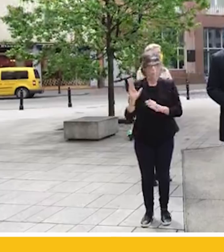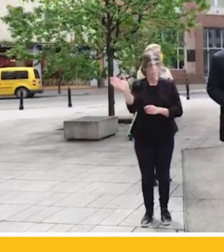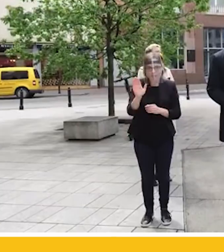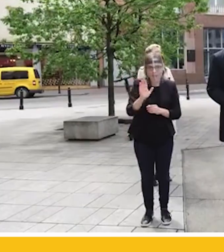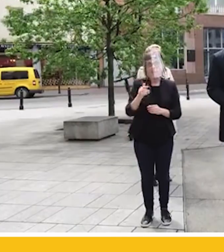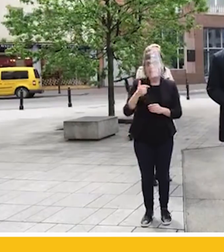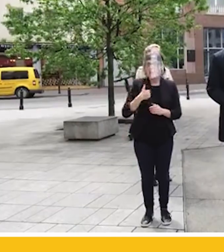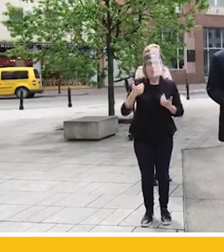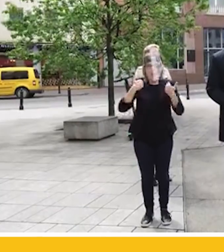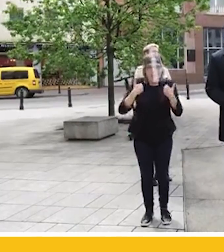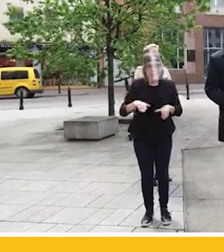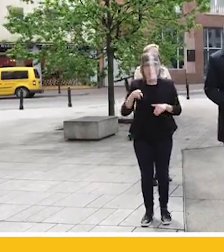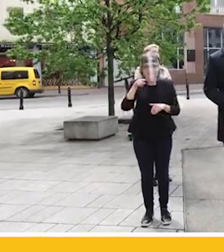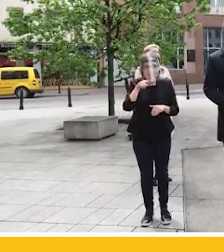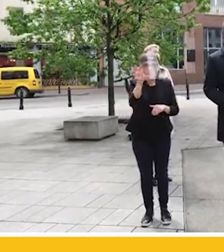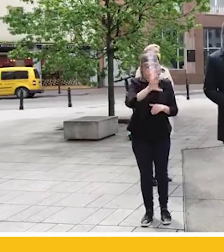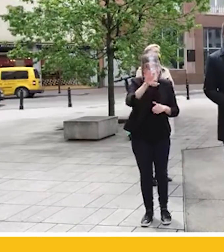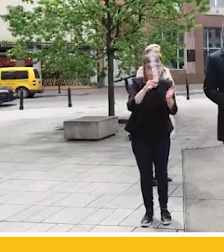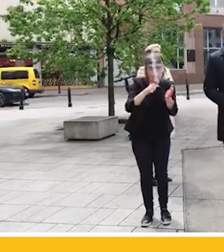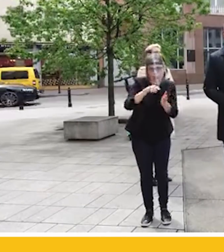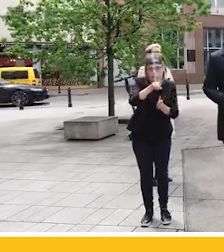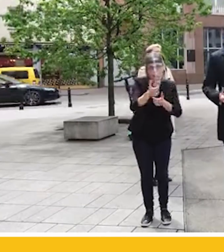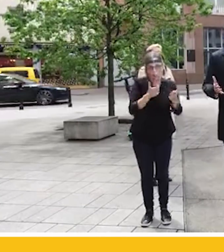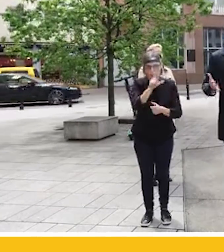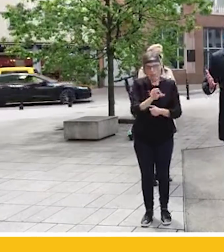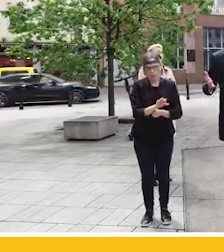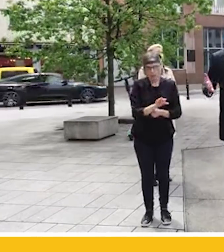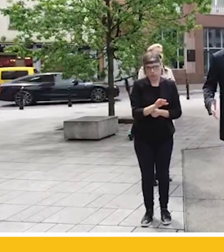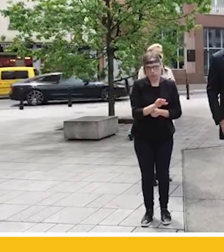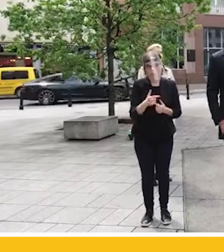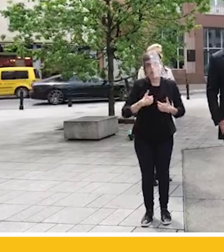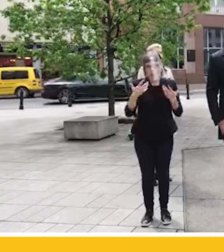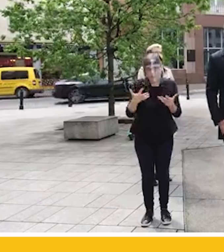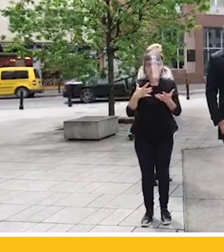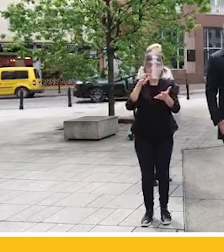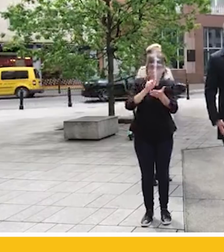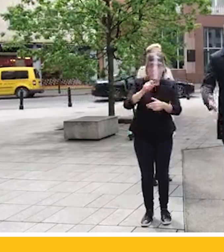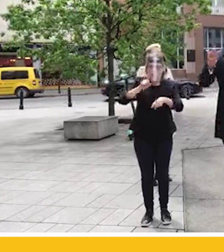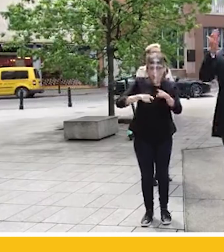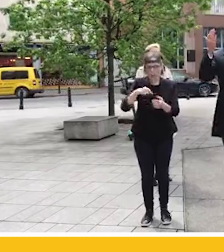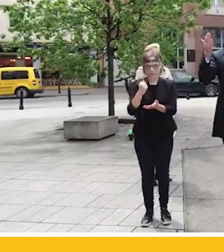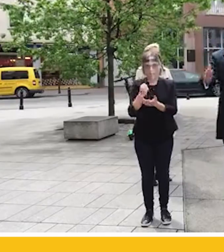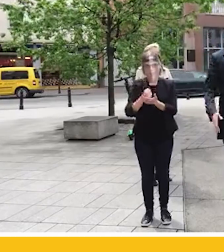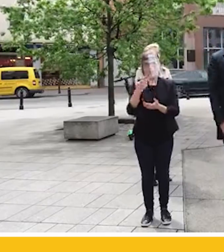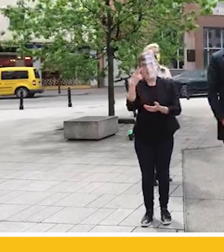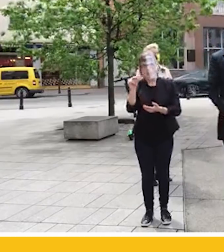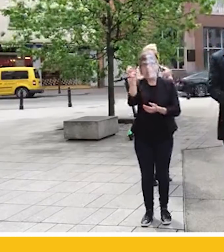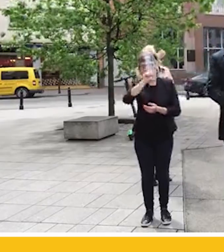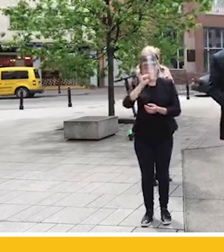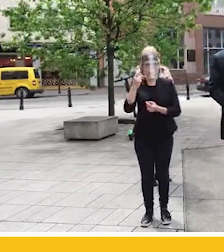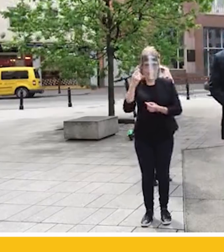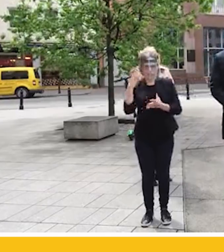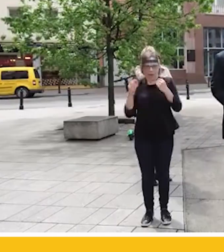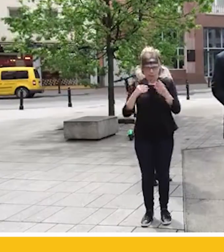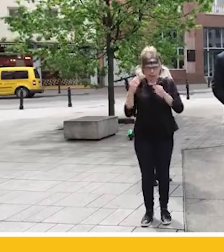nigdy więcej nie musieli takich rzeczy w Rzeczpospolitej oglądać. Żebyśmy mogli zajmować się wreszcie normalnymi sprawami, a nie tą dziecinadą, którą oni nam